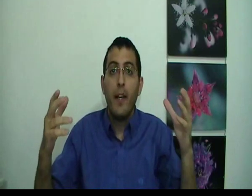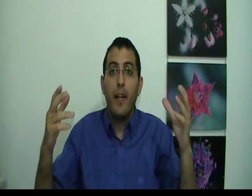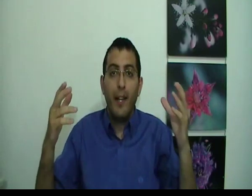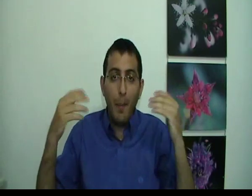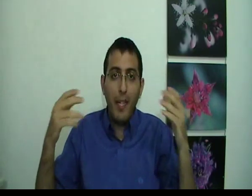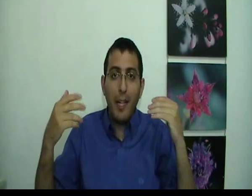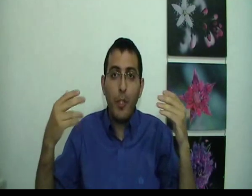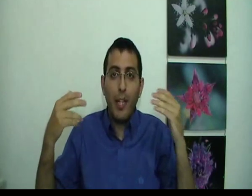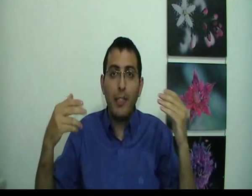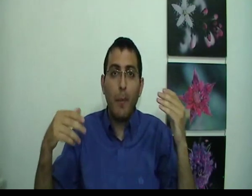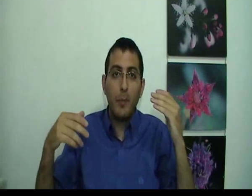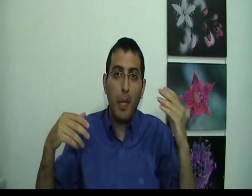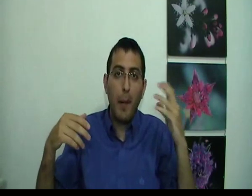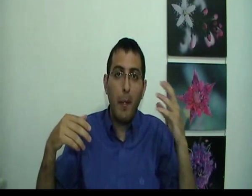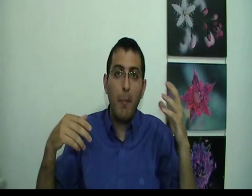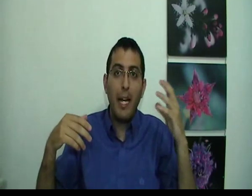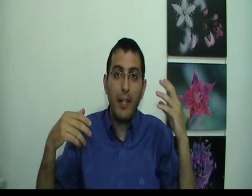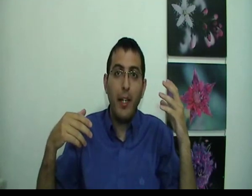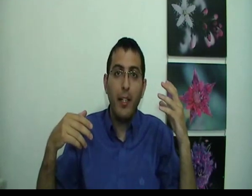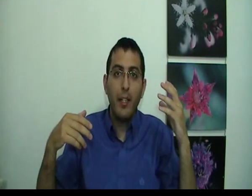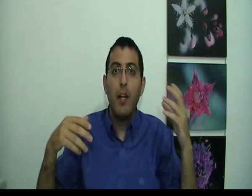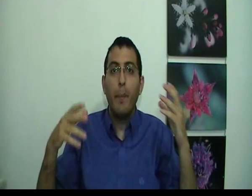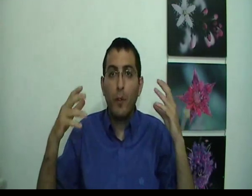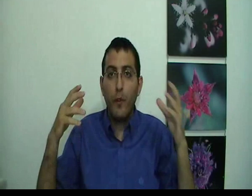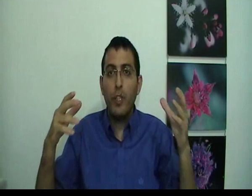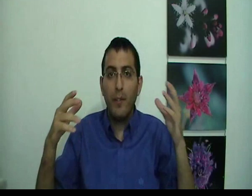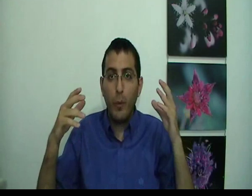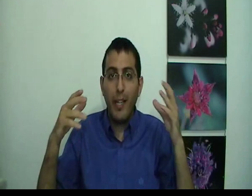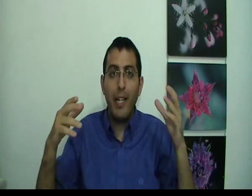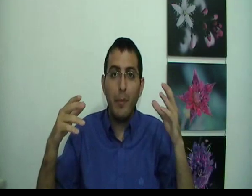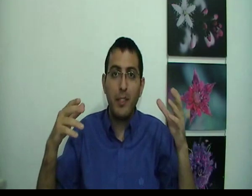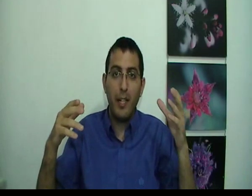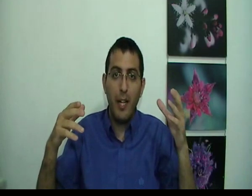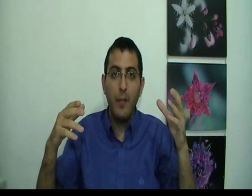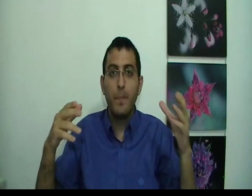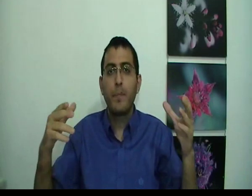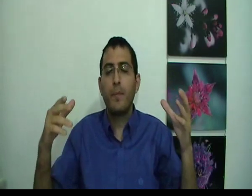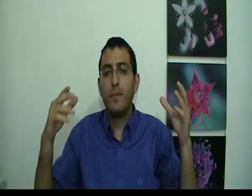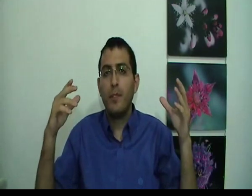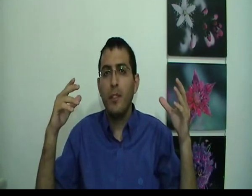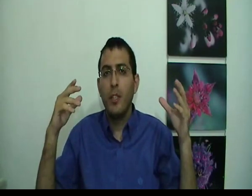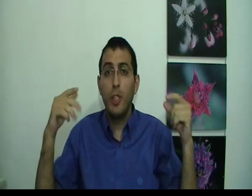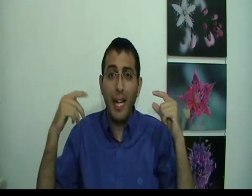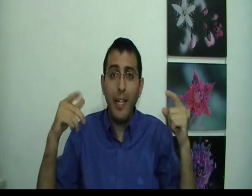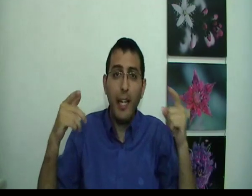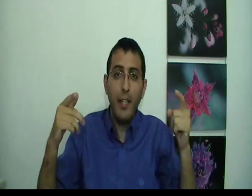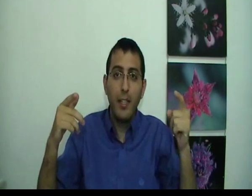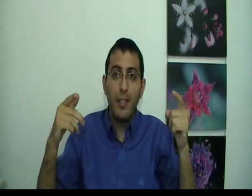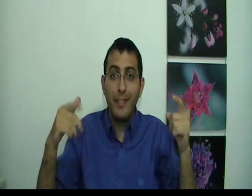אם בן ענם ישאלת עצמו מספיק פעמים מי אני בסופו של דבר הוא יגיע למסקנה שאני זה